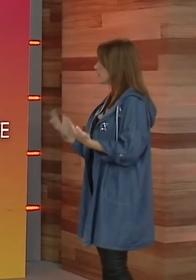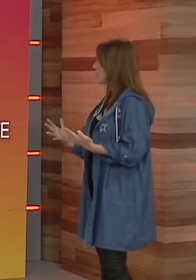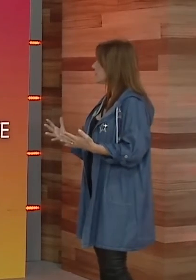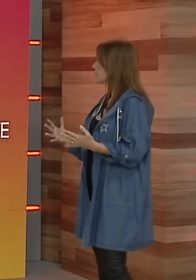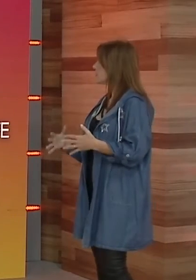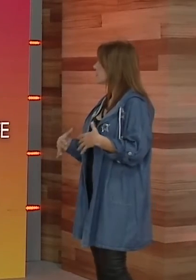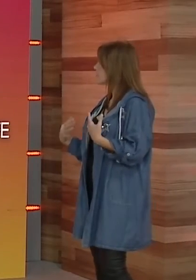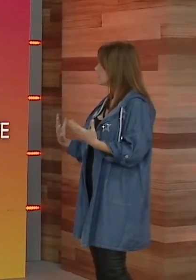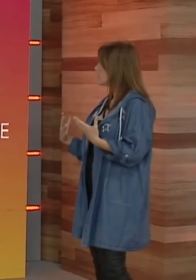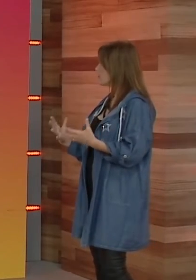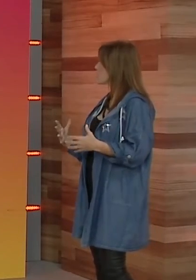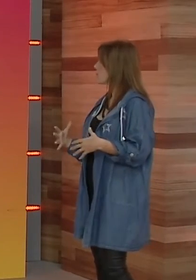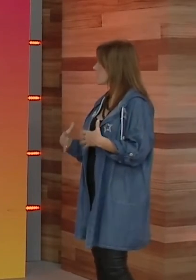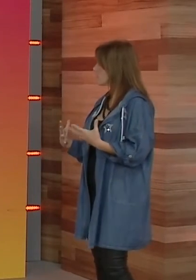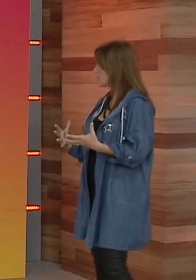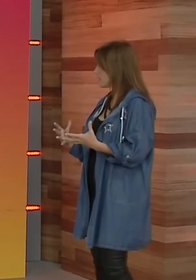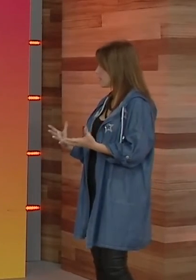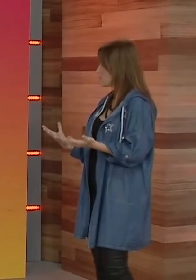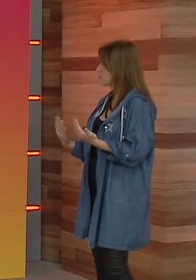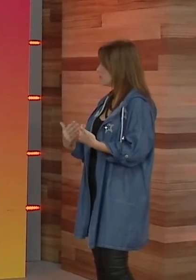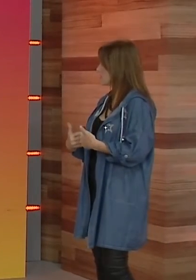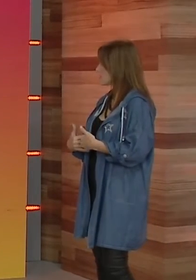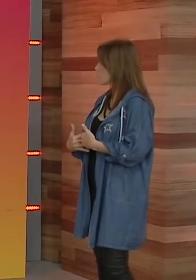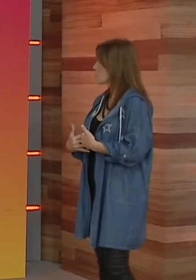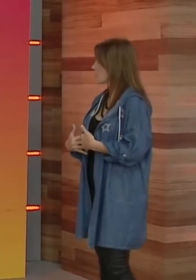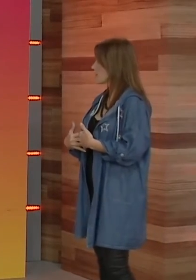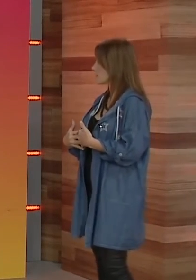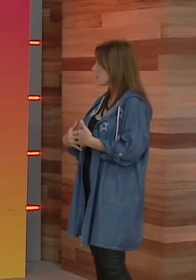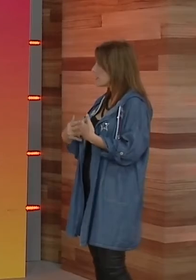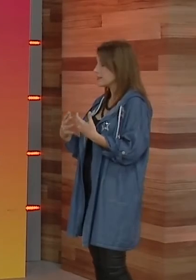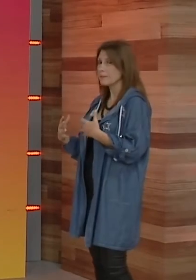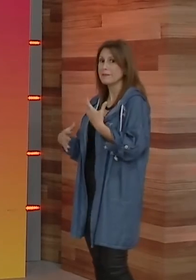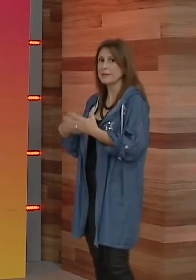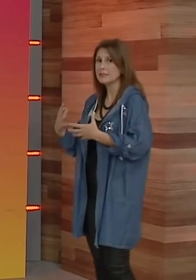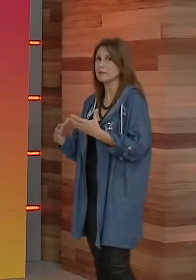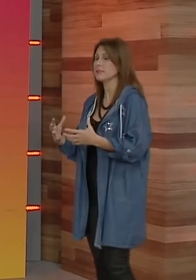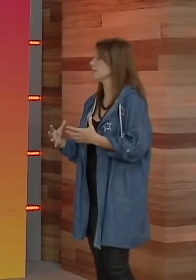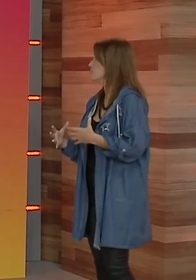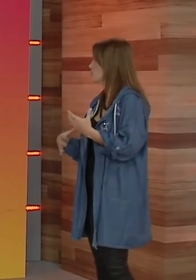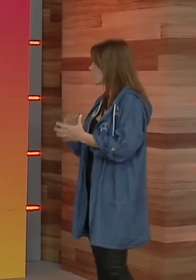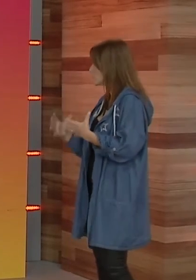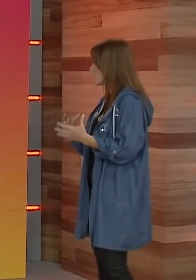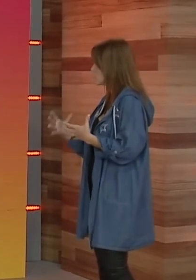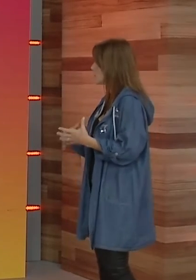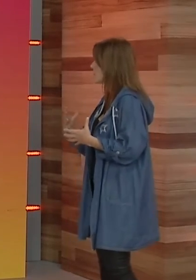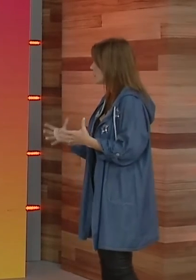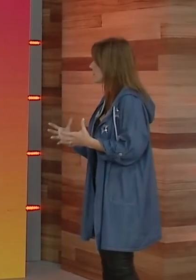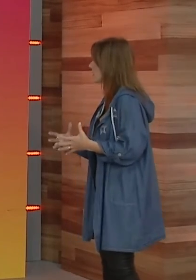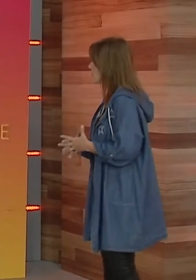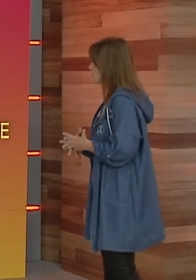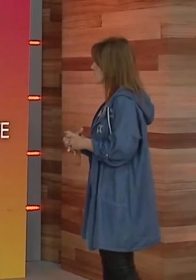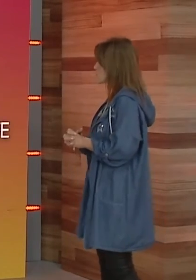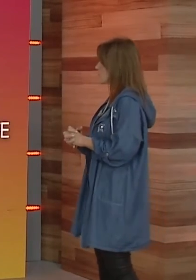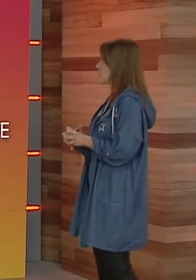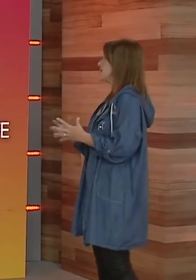de seguir adelante y de generar espacios para los demás, digamos, más allá de su discapacidad, está permanentemente eso, buscando que los demás también